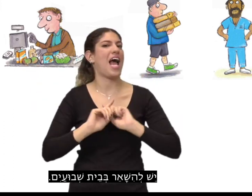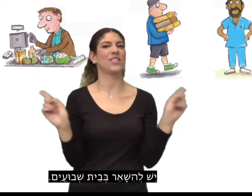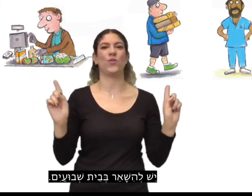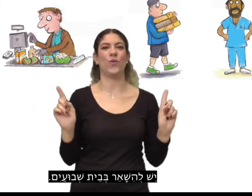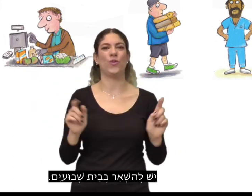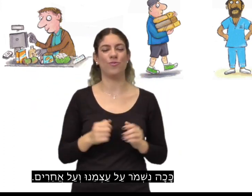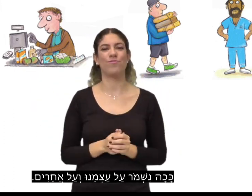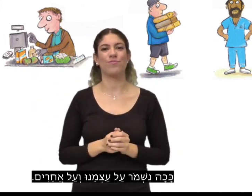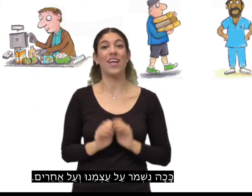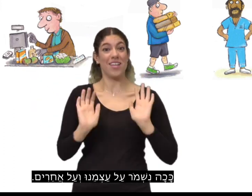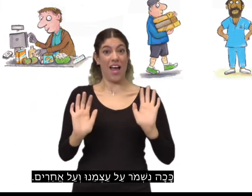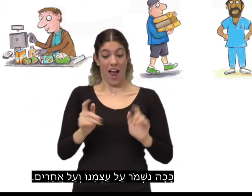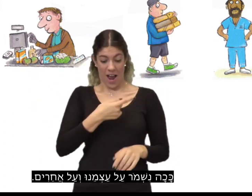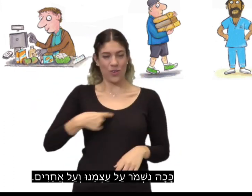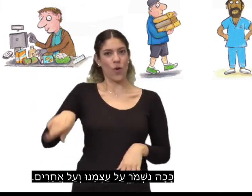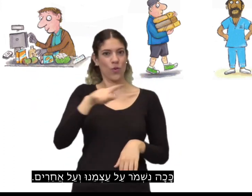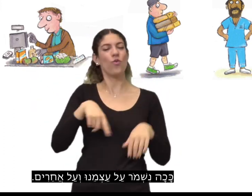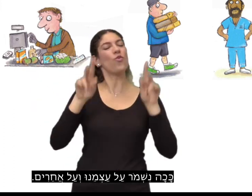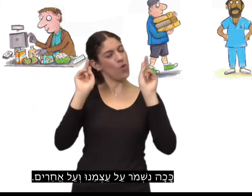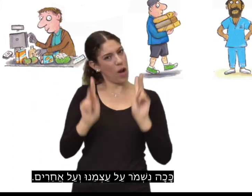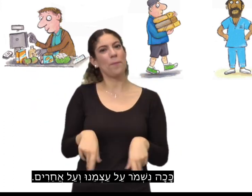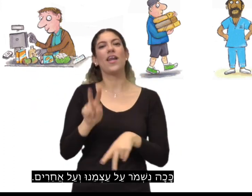ככה נשמור על עצמנו ועל אחרים.